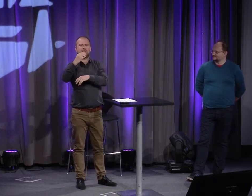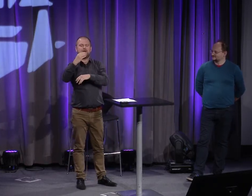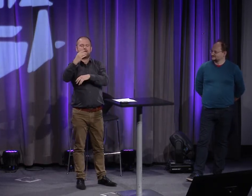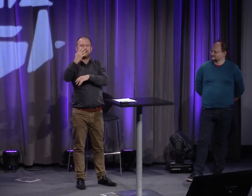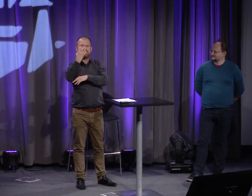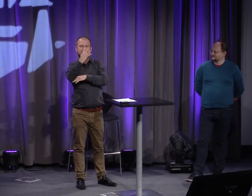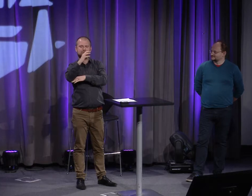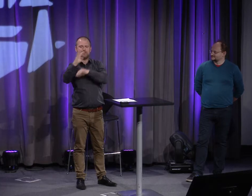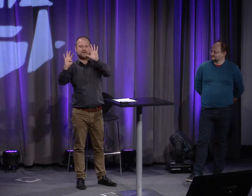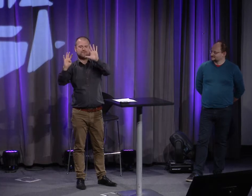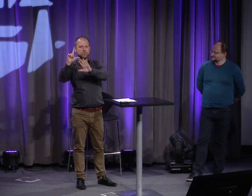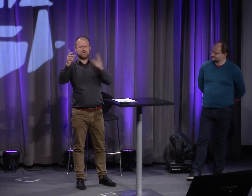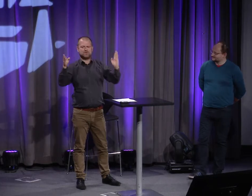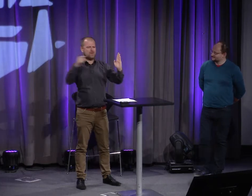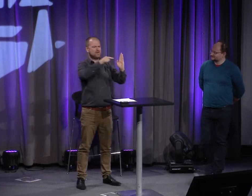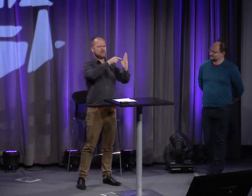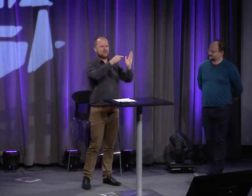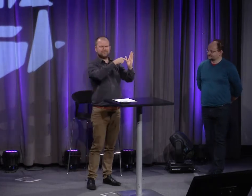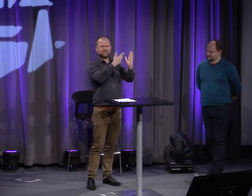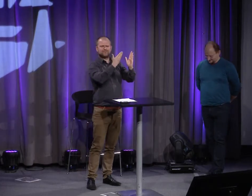1492.